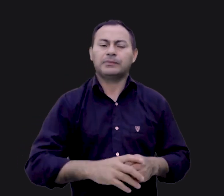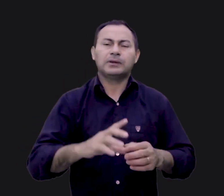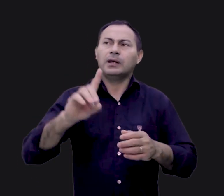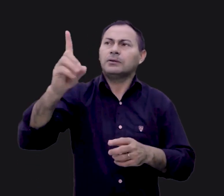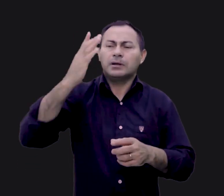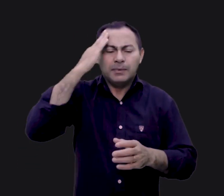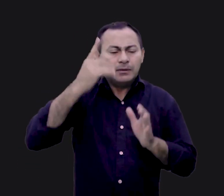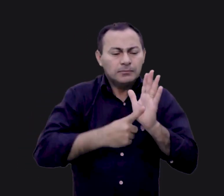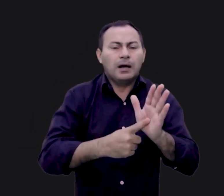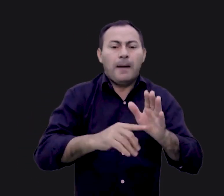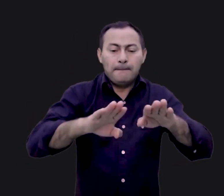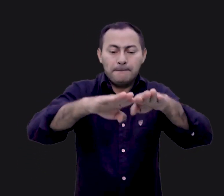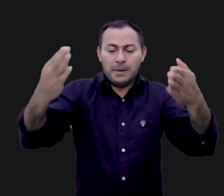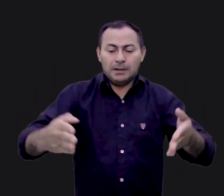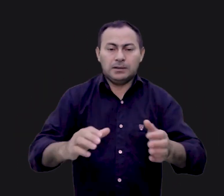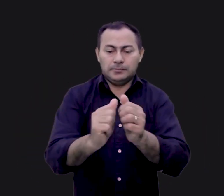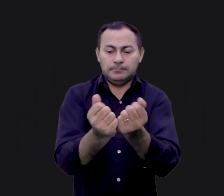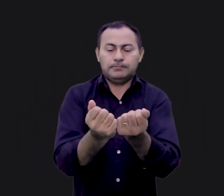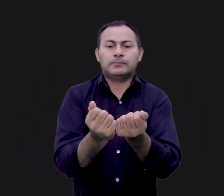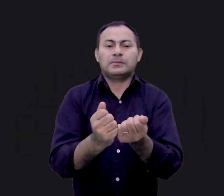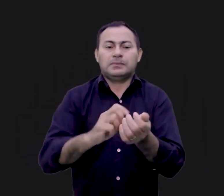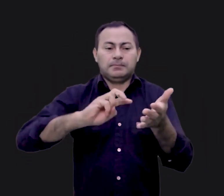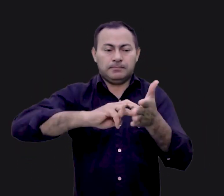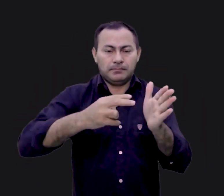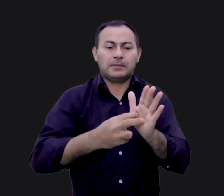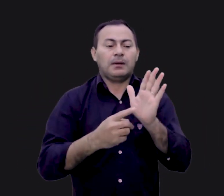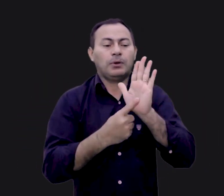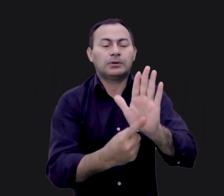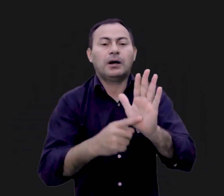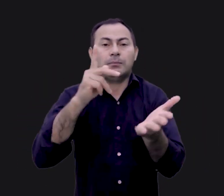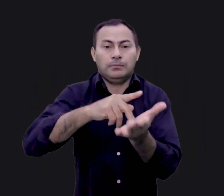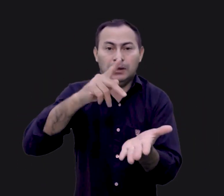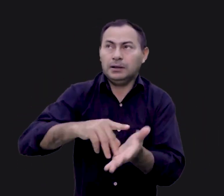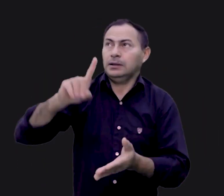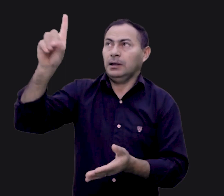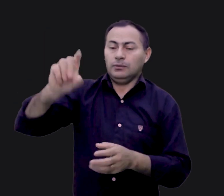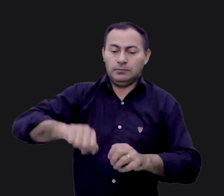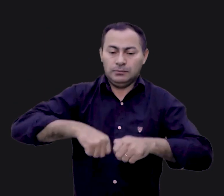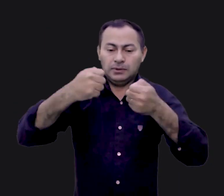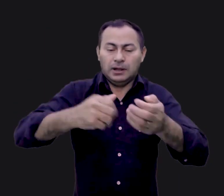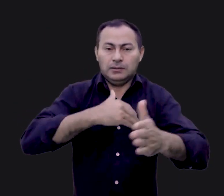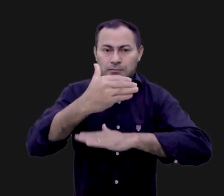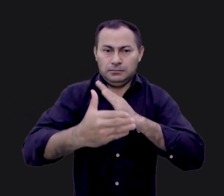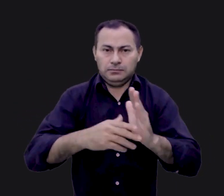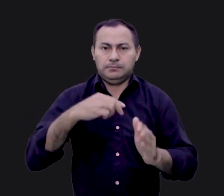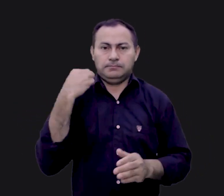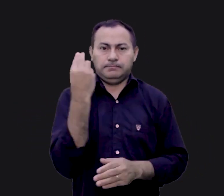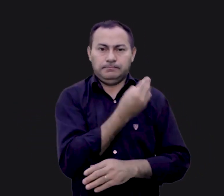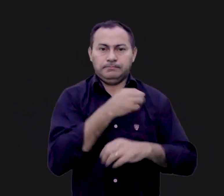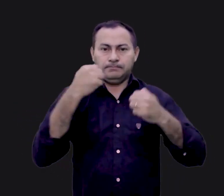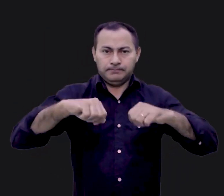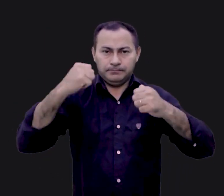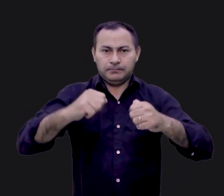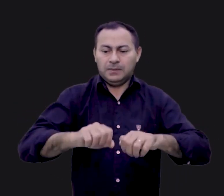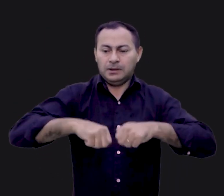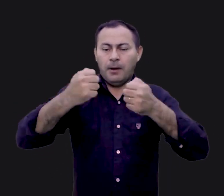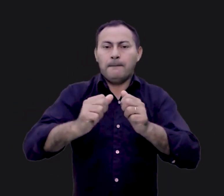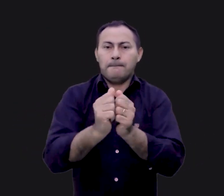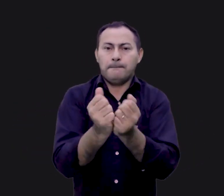sabia muito bem que a mesa dos pães simbolizava a grande verdade de que Deus supre todas as nossas necessidades e nos dá o